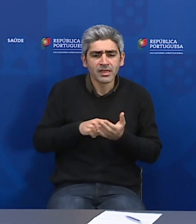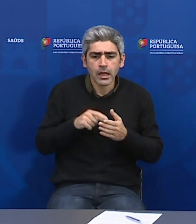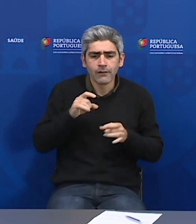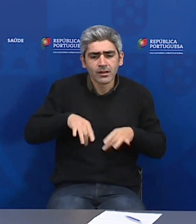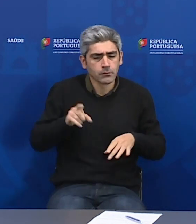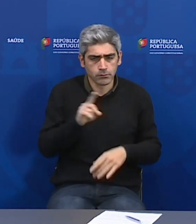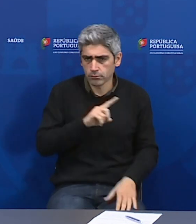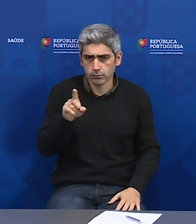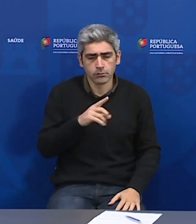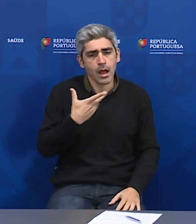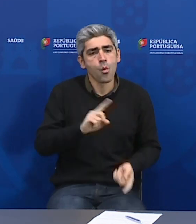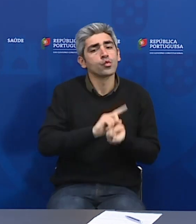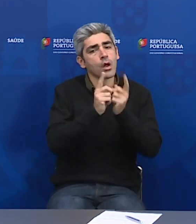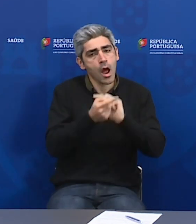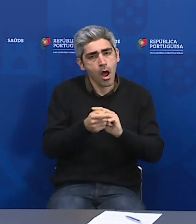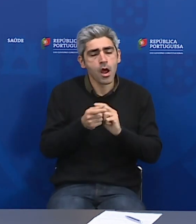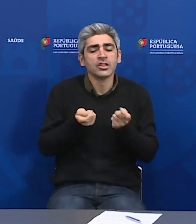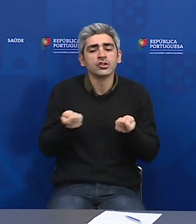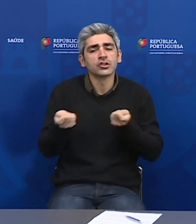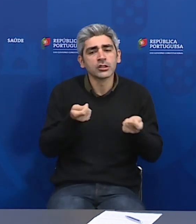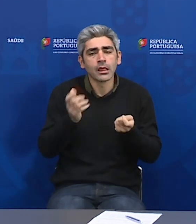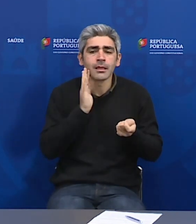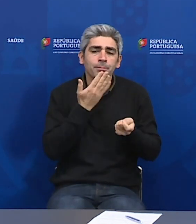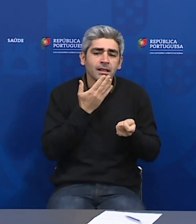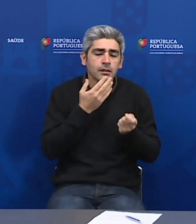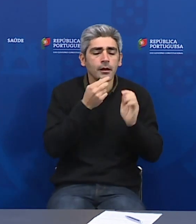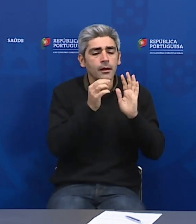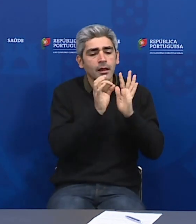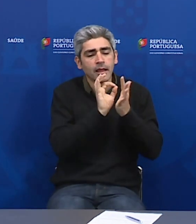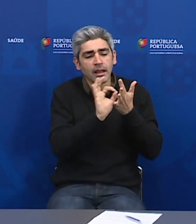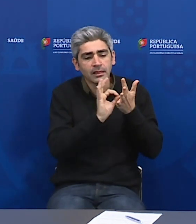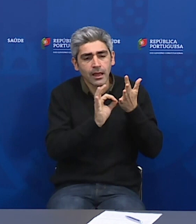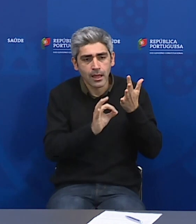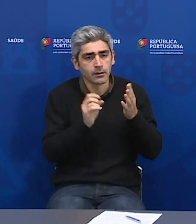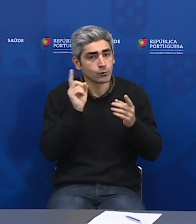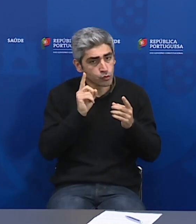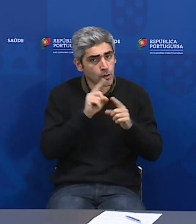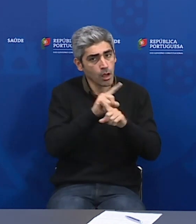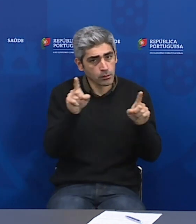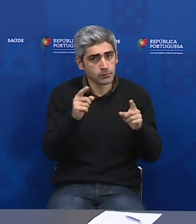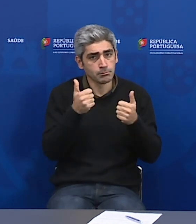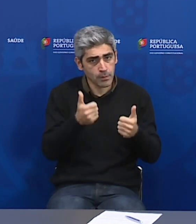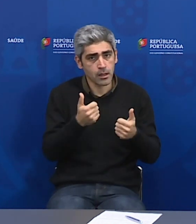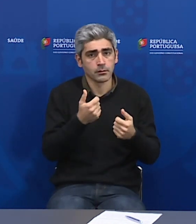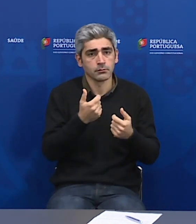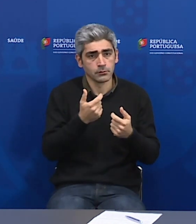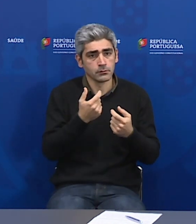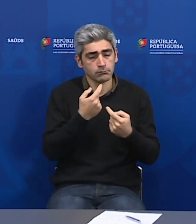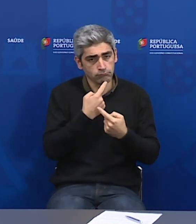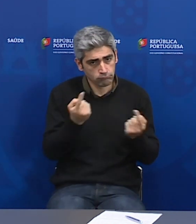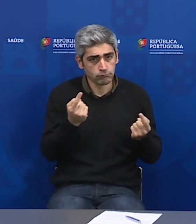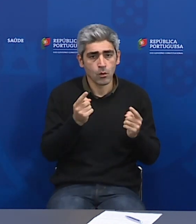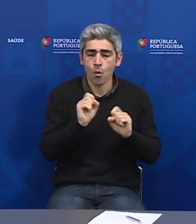Há racionalização dos testes. E é bom que fique esta atitude bem perentória.